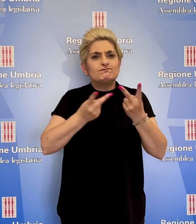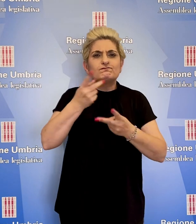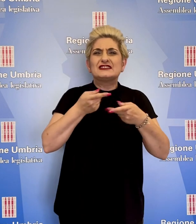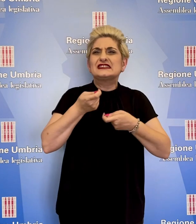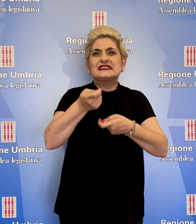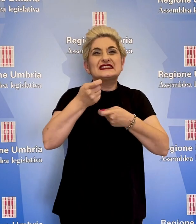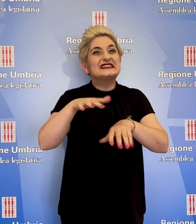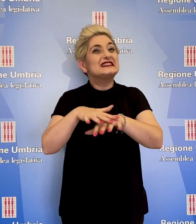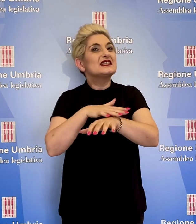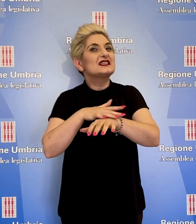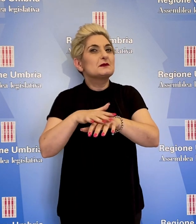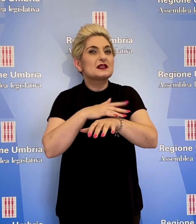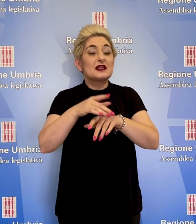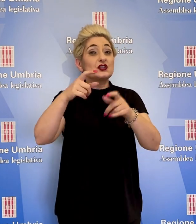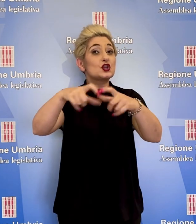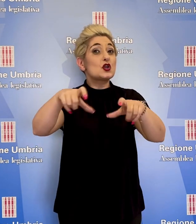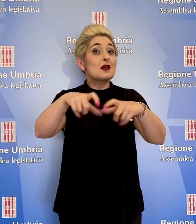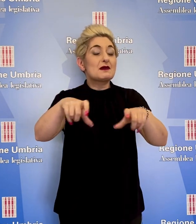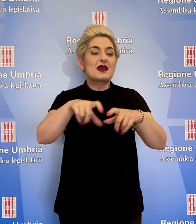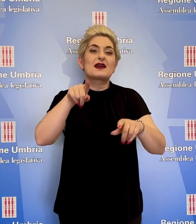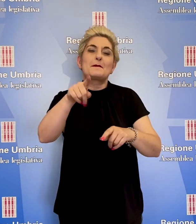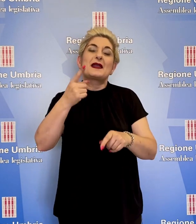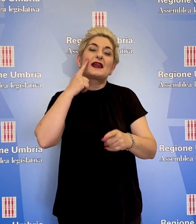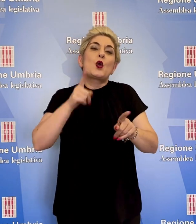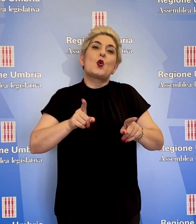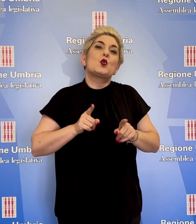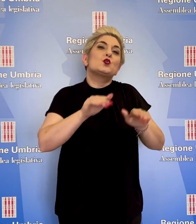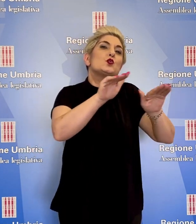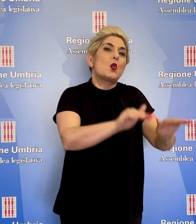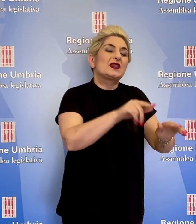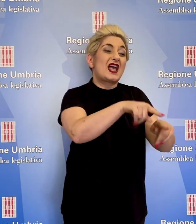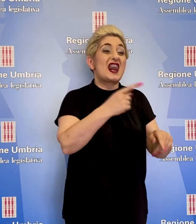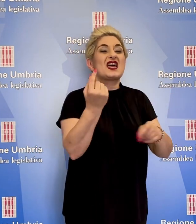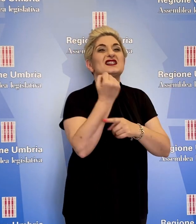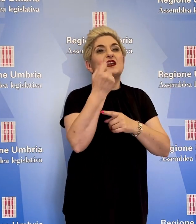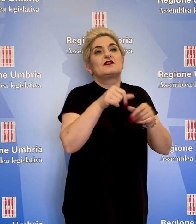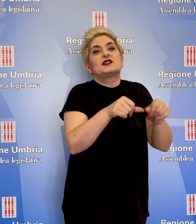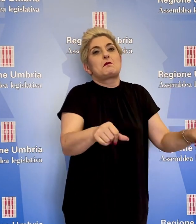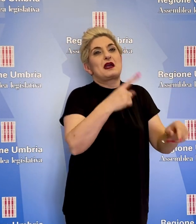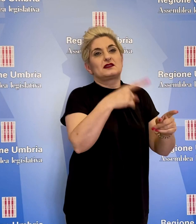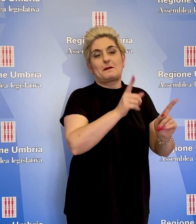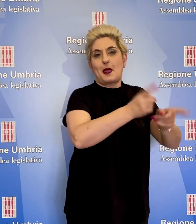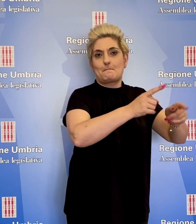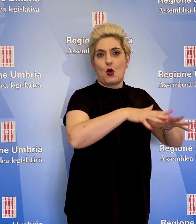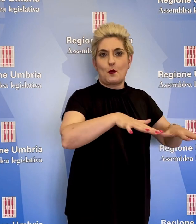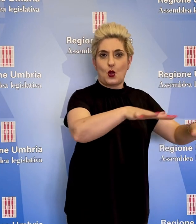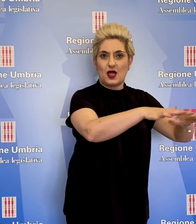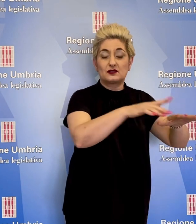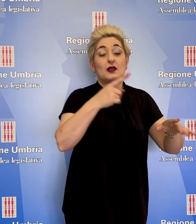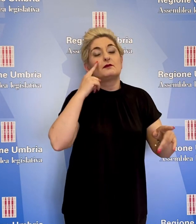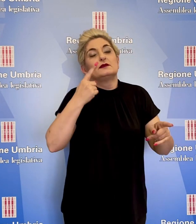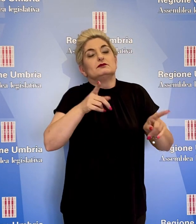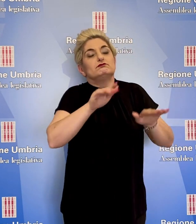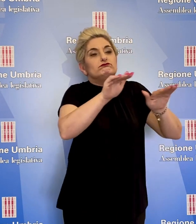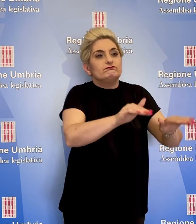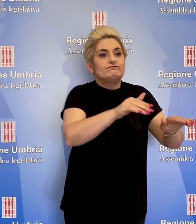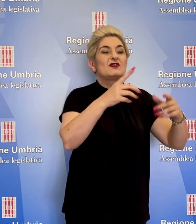sensibilizzazione delle banche sulla tutela dei servizi ritenuti essenziali dalla popolazione, cercando di salvaguardare